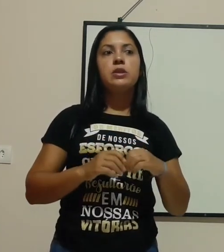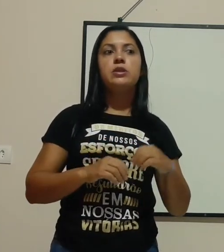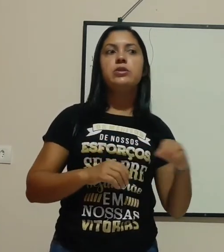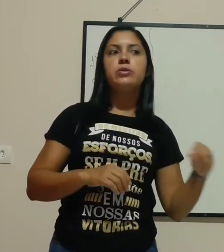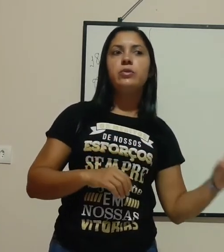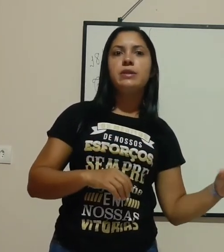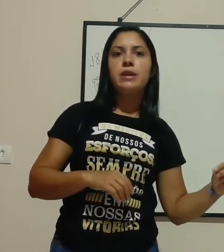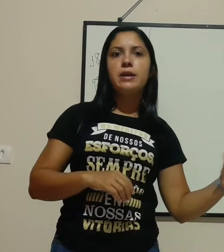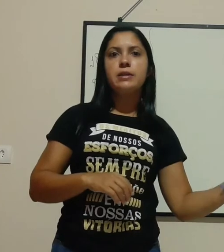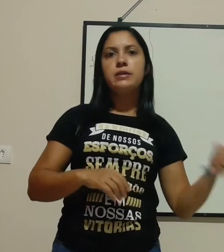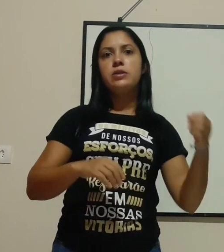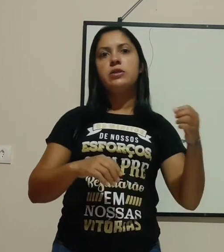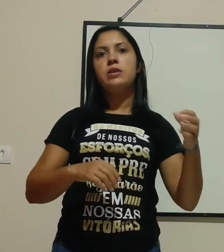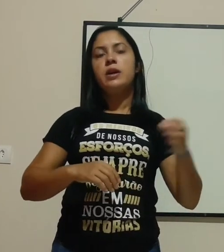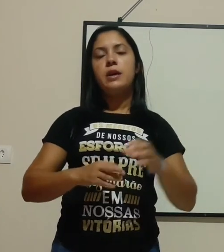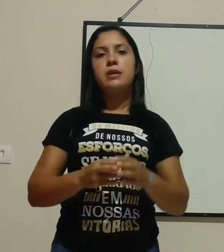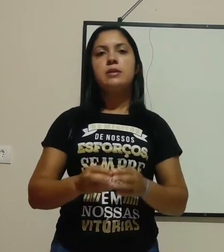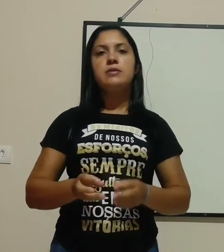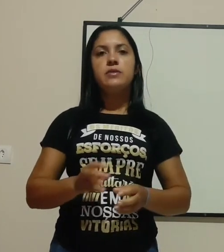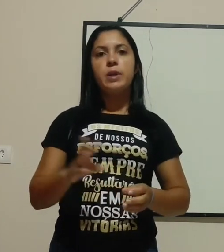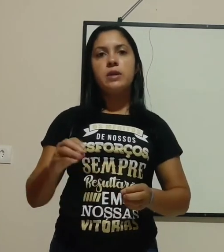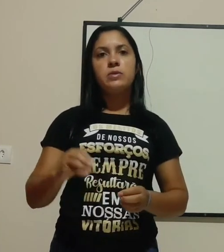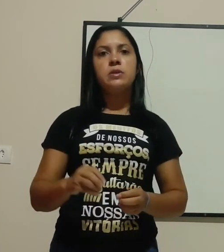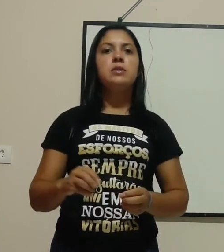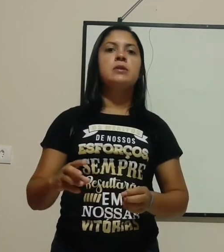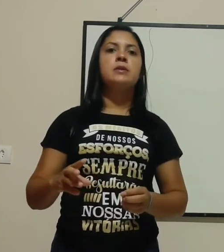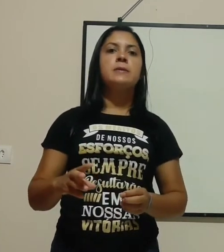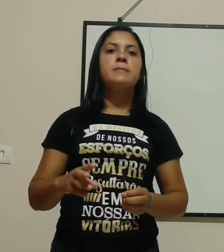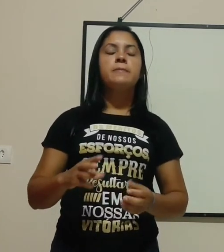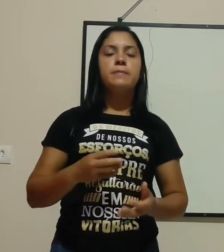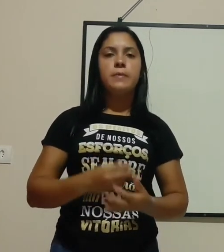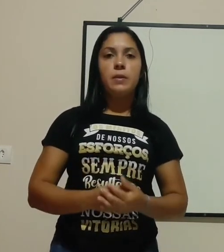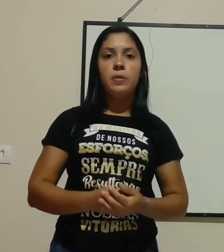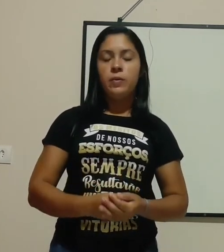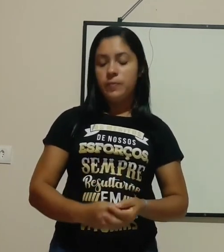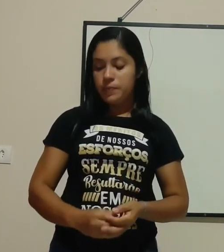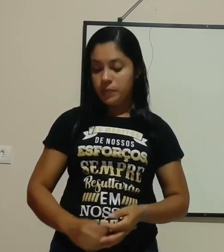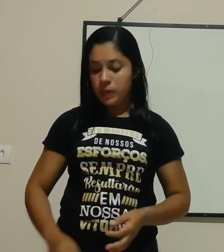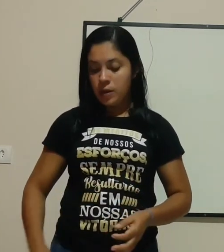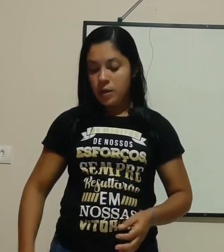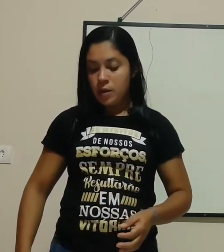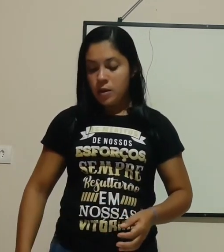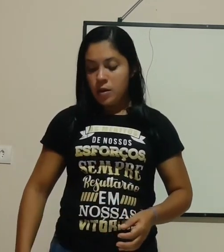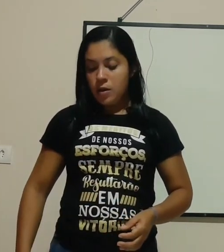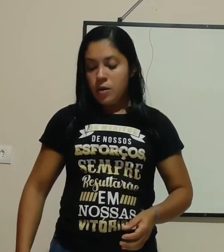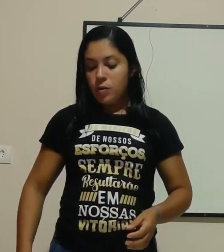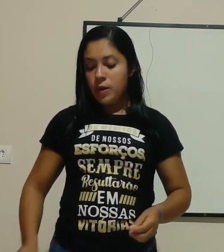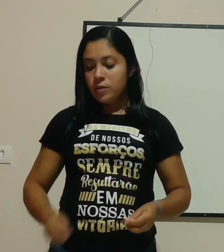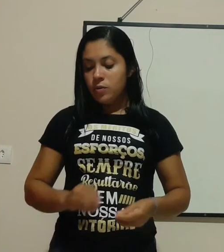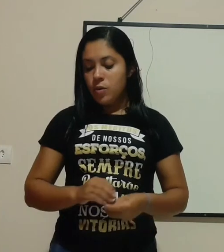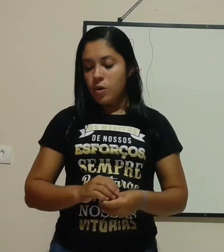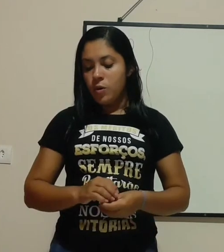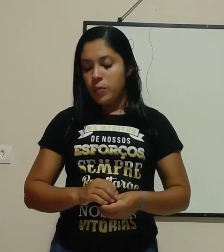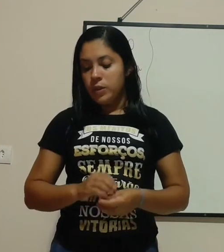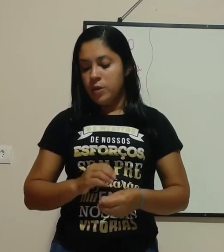tem, a consegue sentir essas vibraçõezinhas. Tá bom? Quando um corpo não